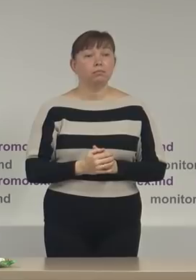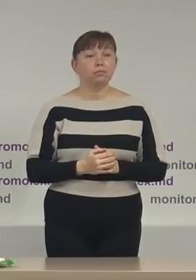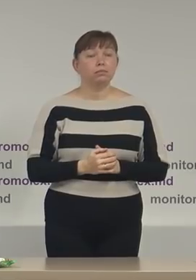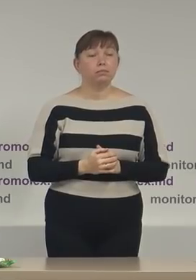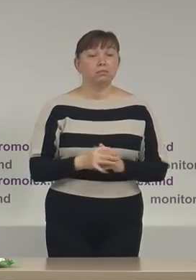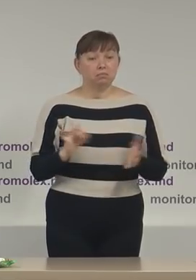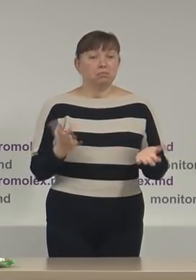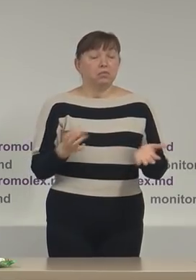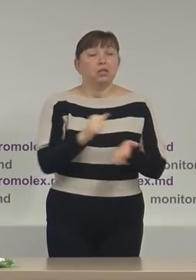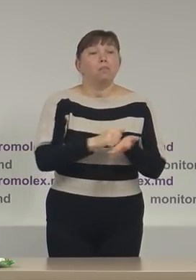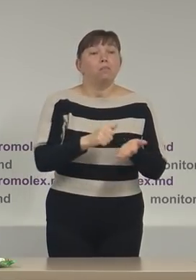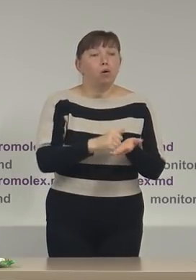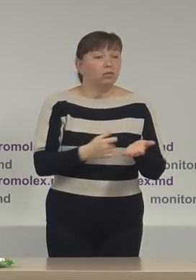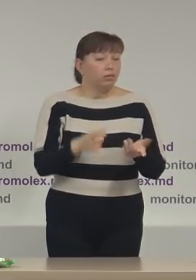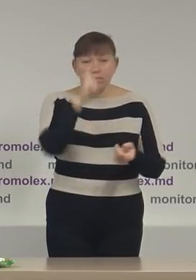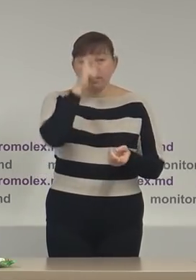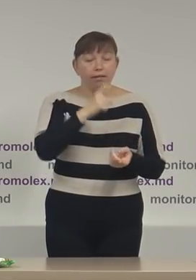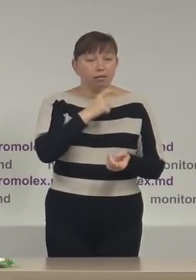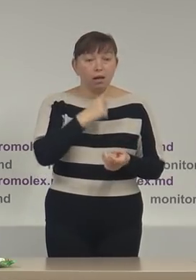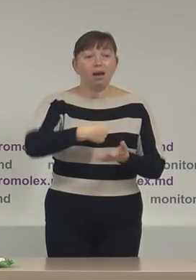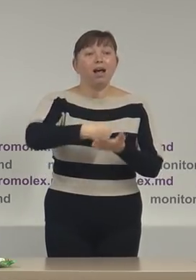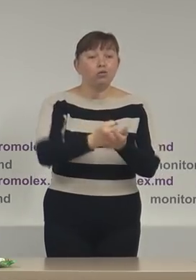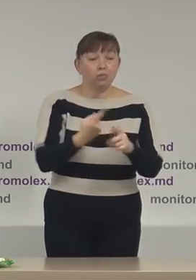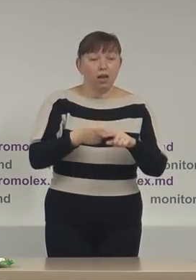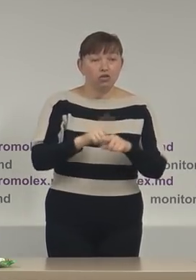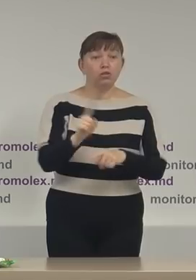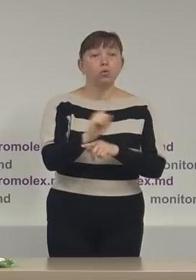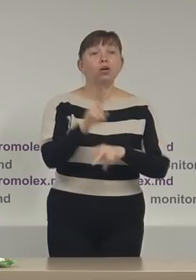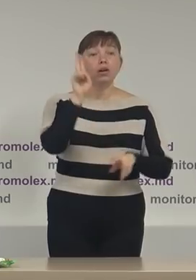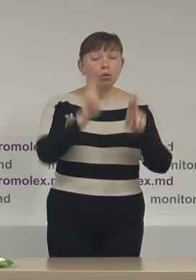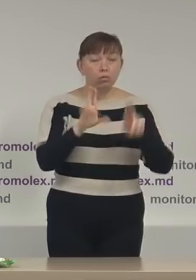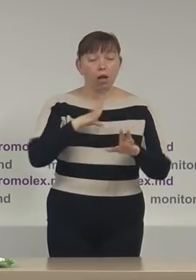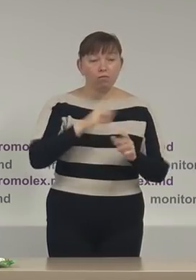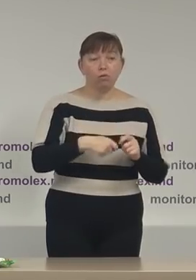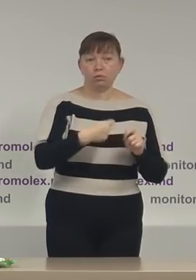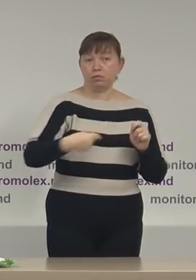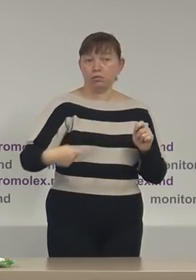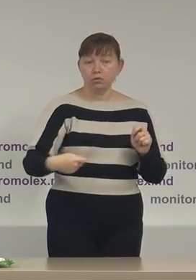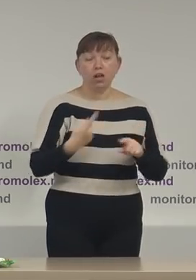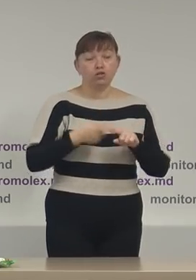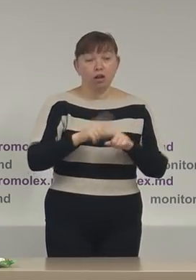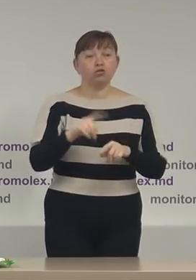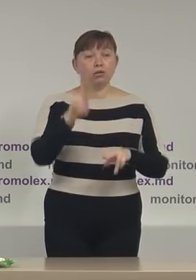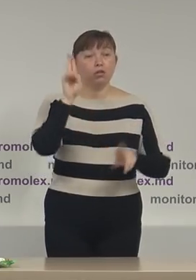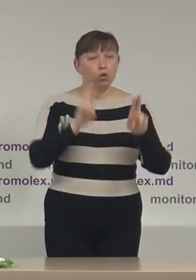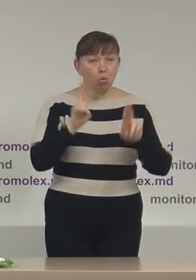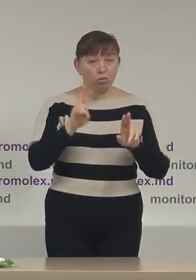și din motive neclare adoptarea acestui regulament a fost ergiversată și acest regulament